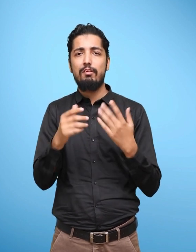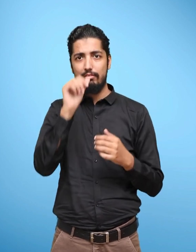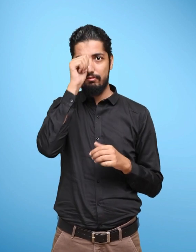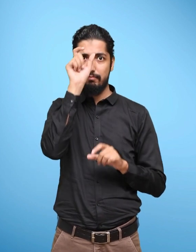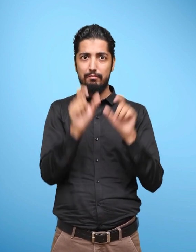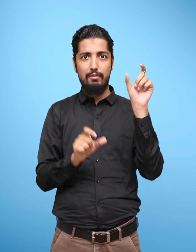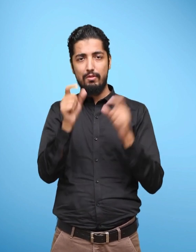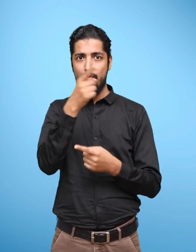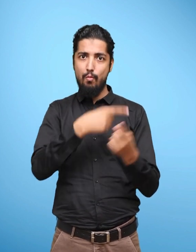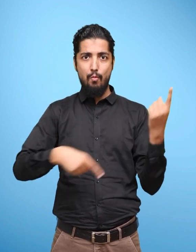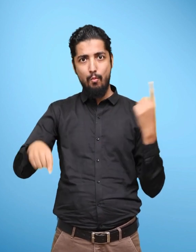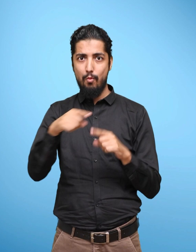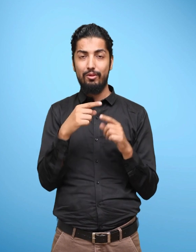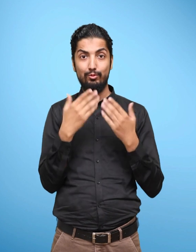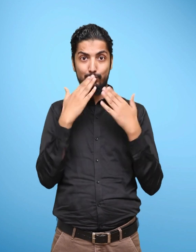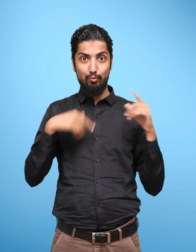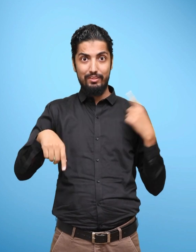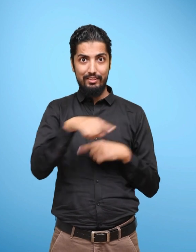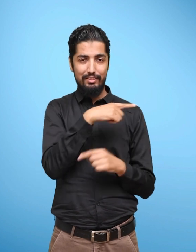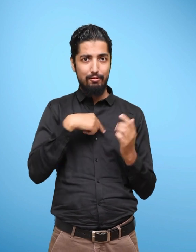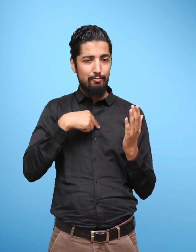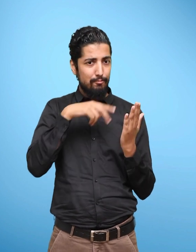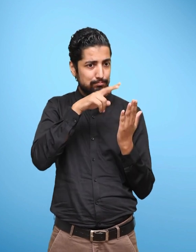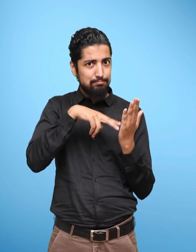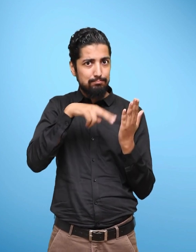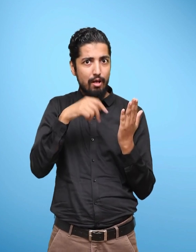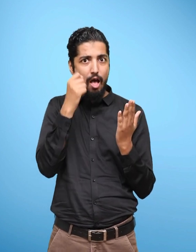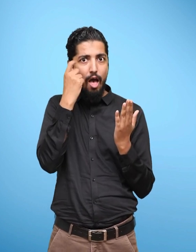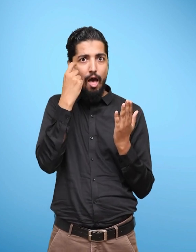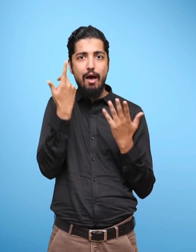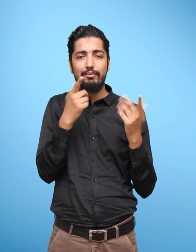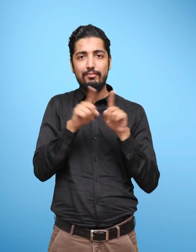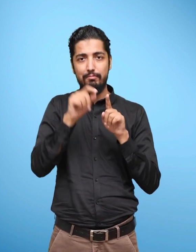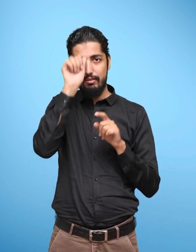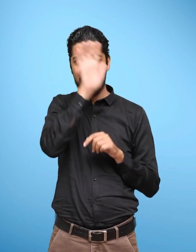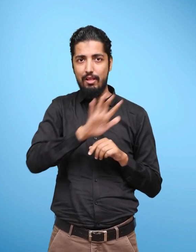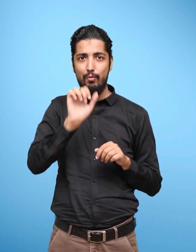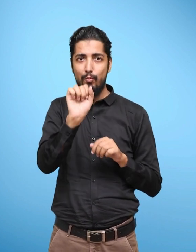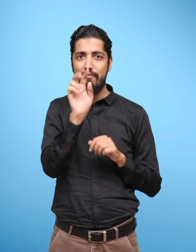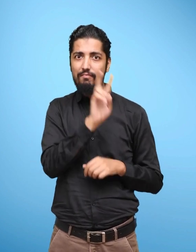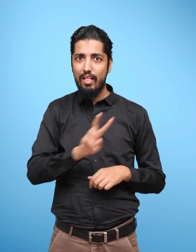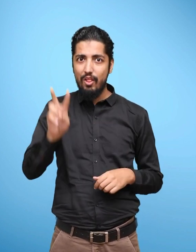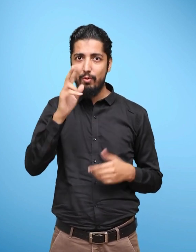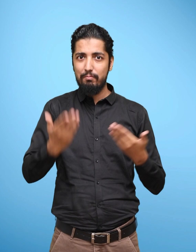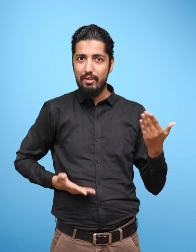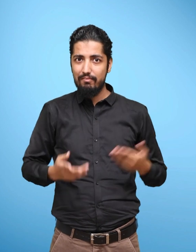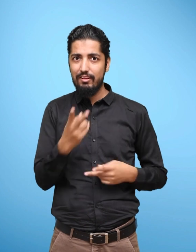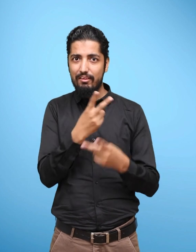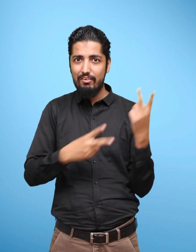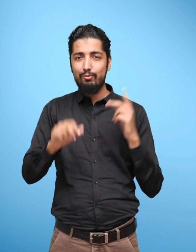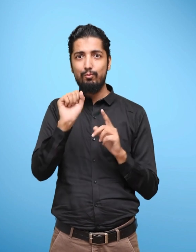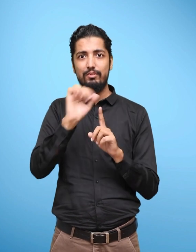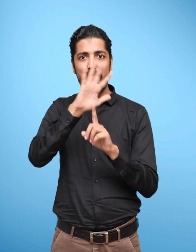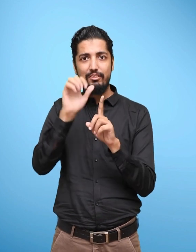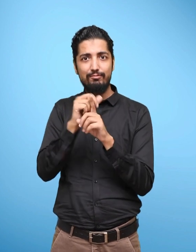Indian values and traditions have been presented to the learner in an easily comprehensible